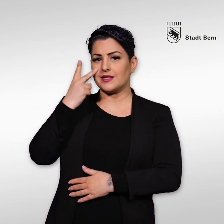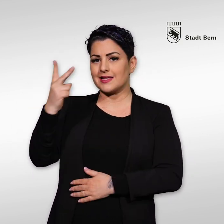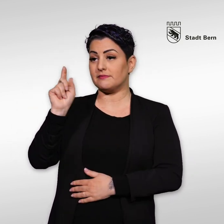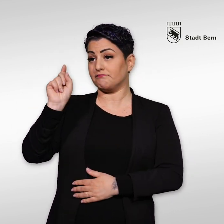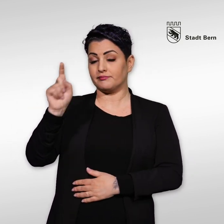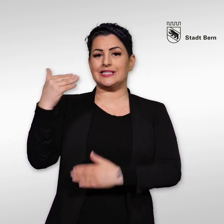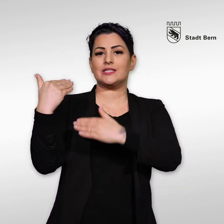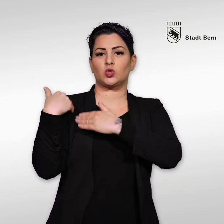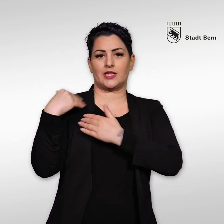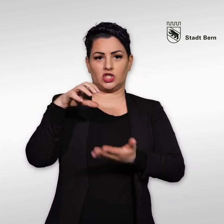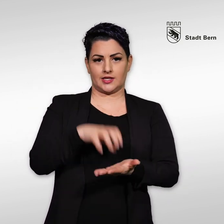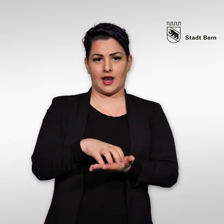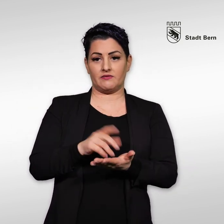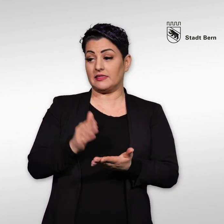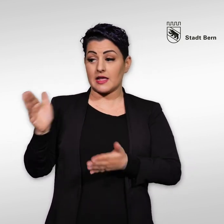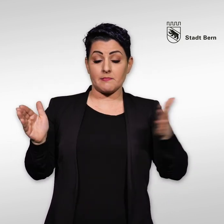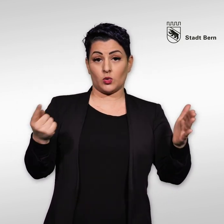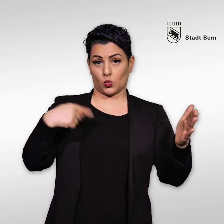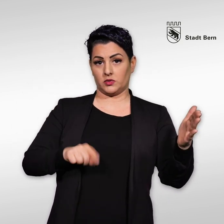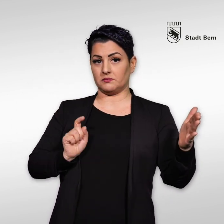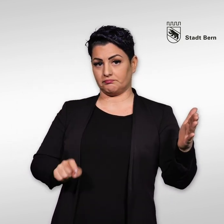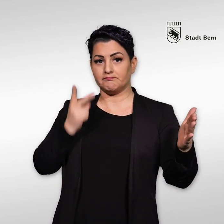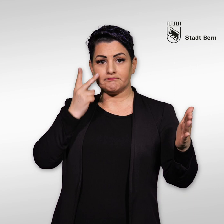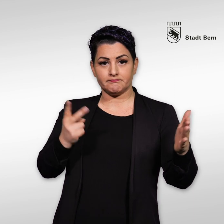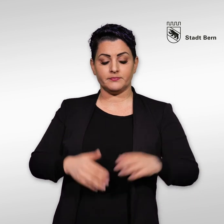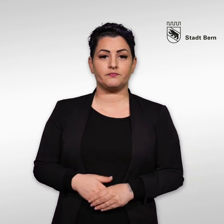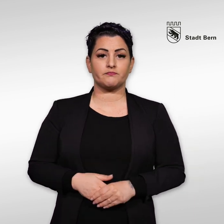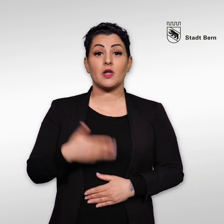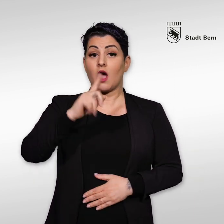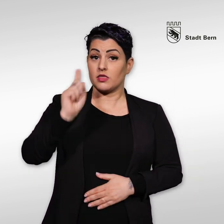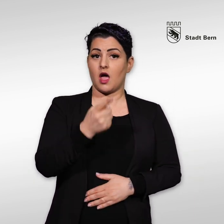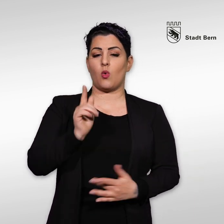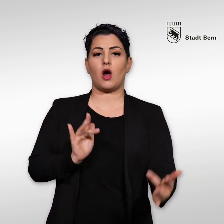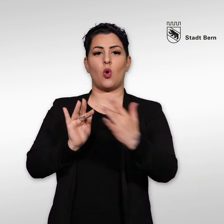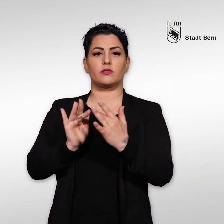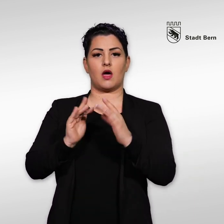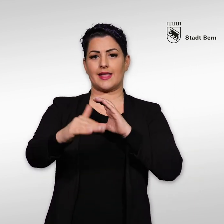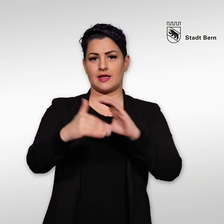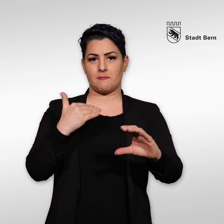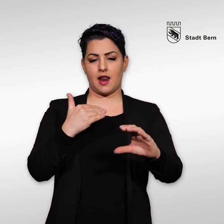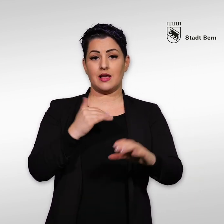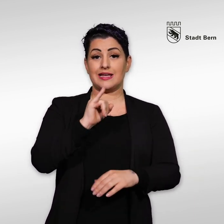in der Box Zuständige Stelle neben oder unter diesem Video. Sie können uns auch per E-Mail kontaktieren.